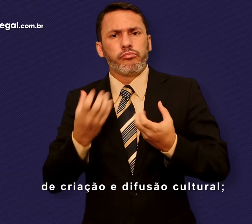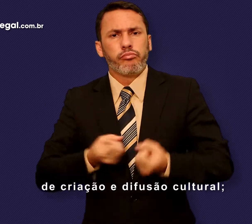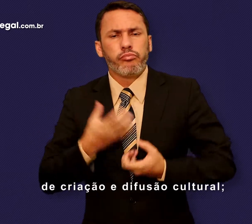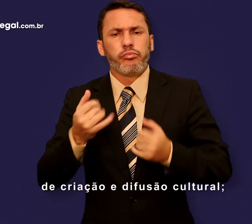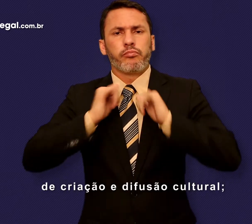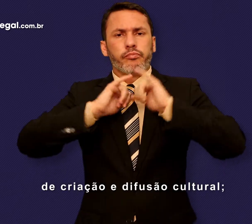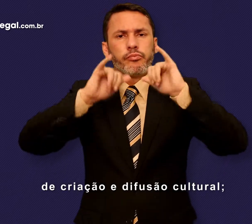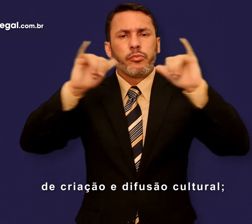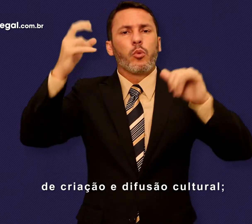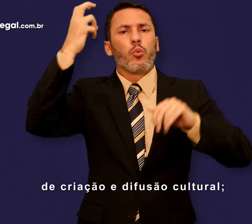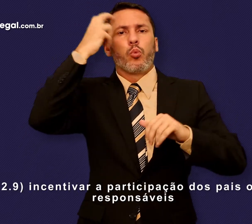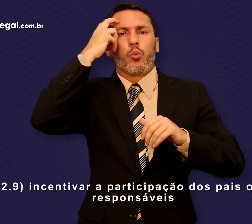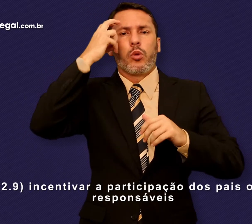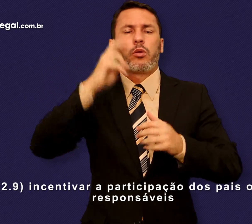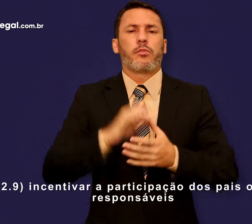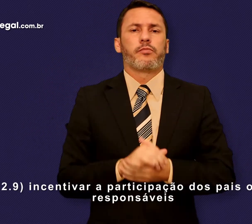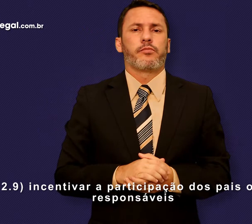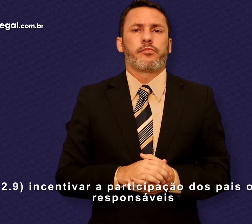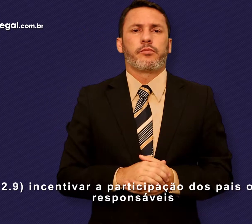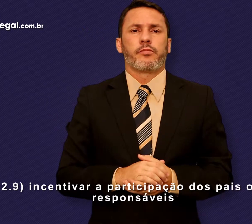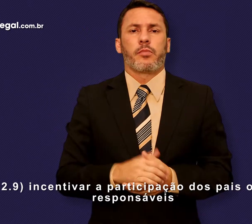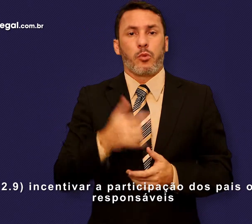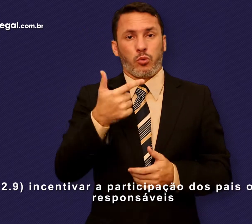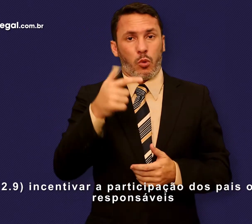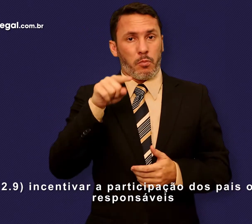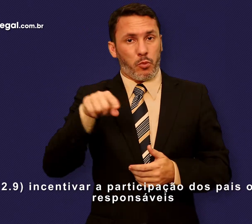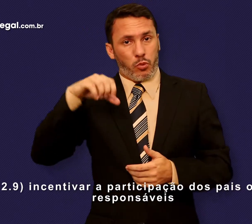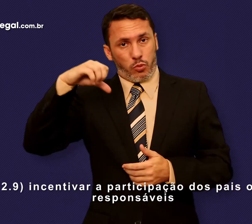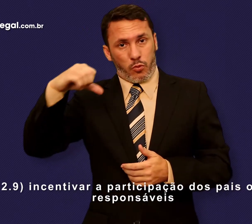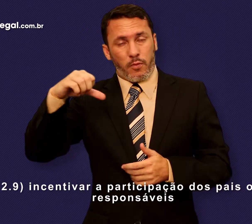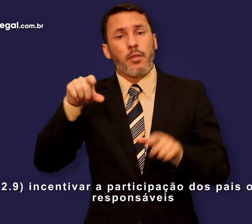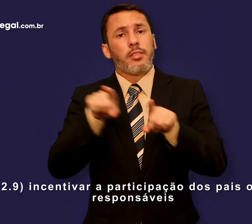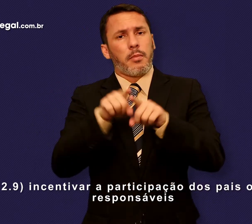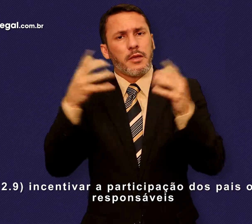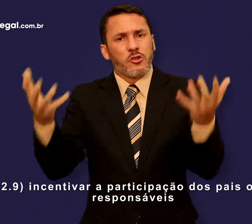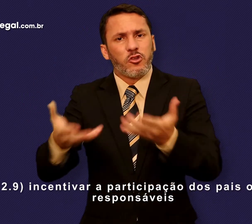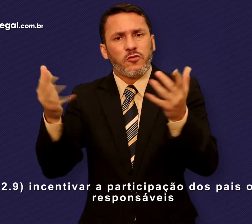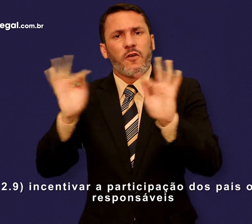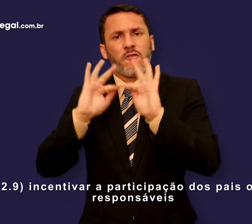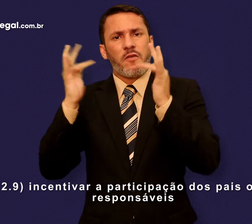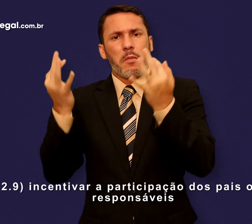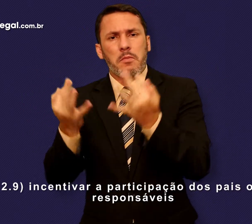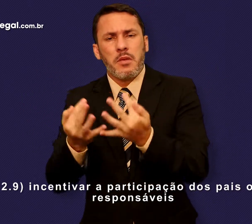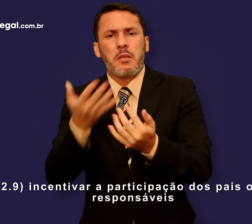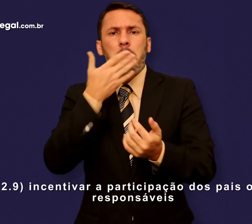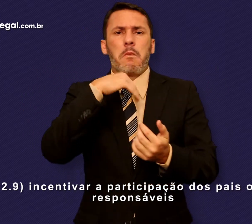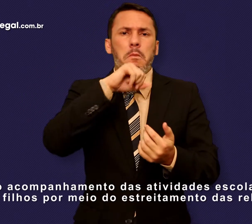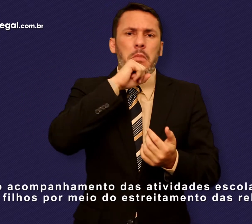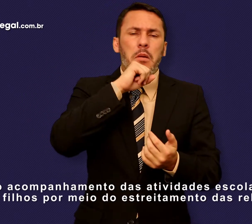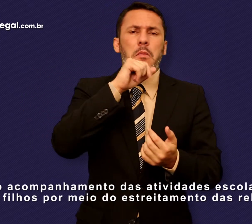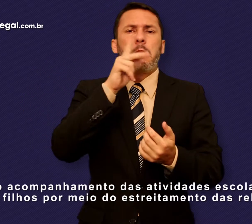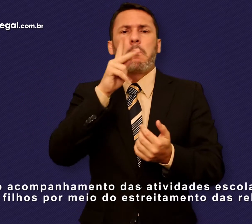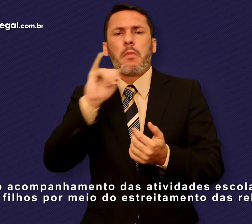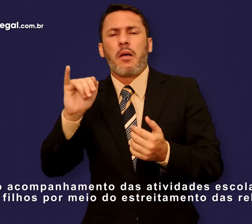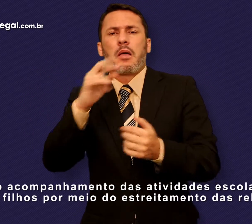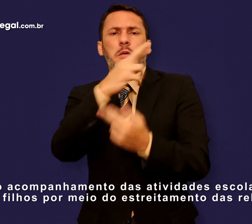difusão cultural. 2.9. Incentivar a participação dos pais ou responsáveis no acompanhamento das